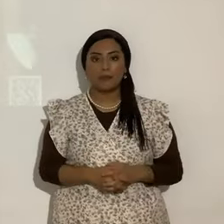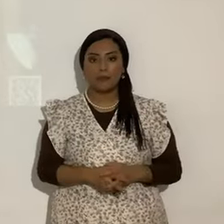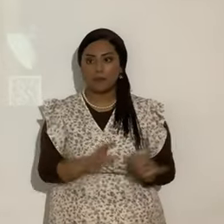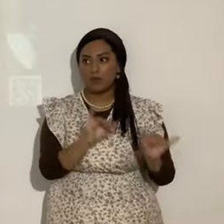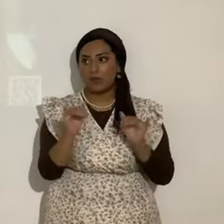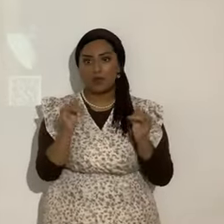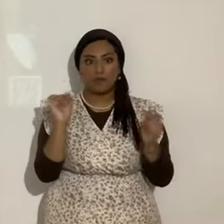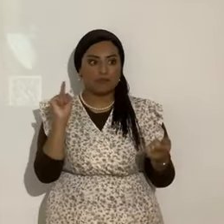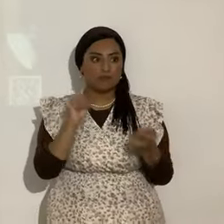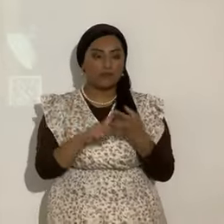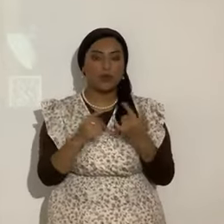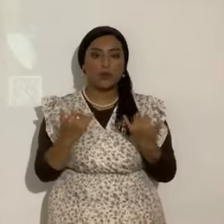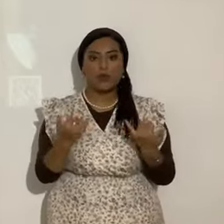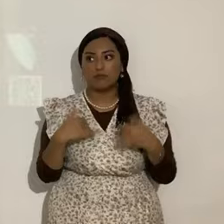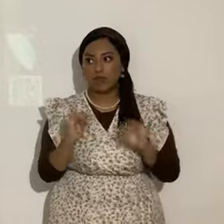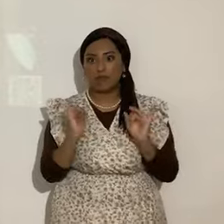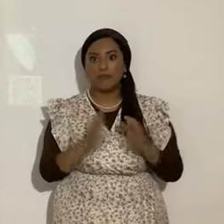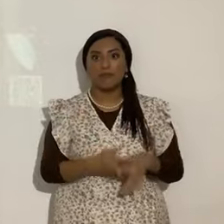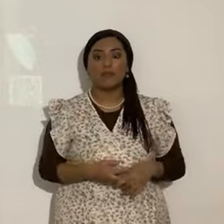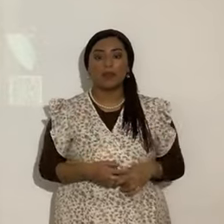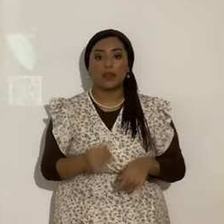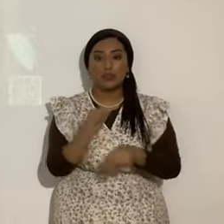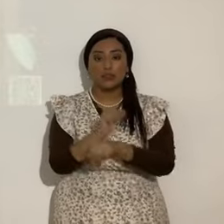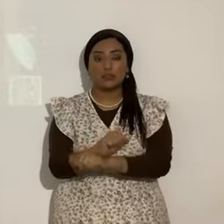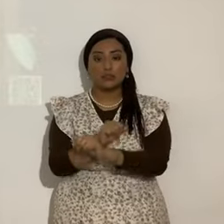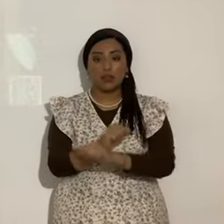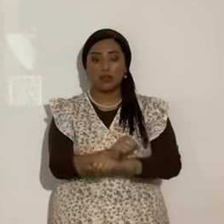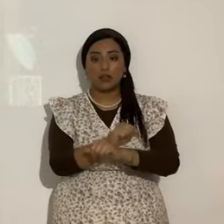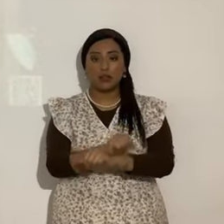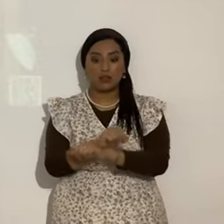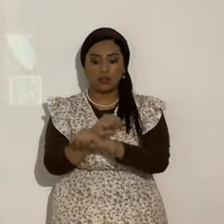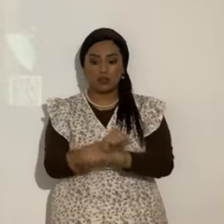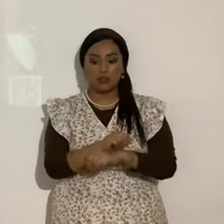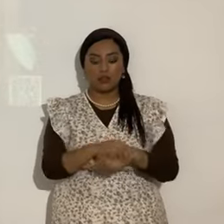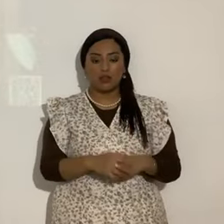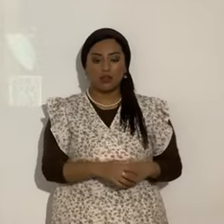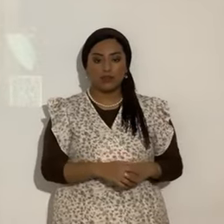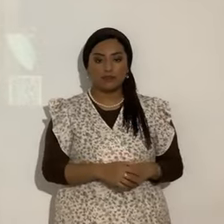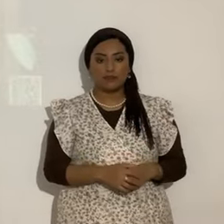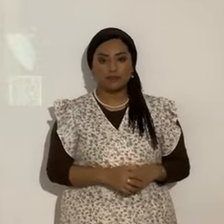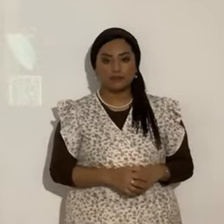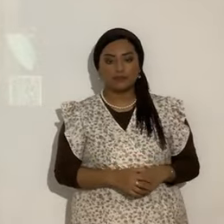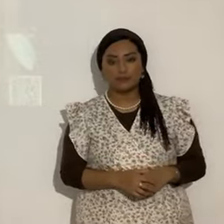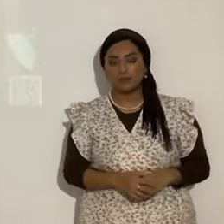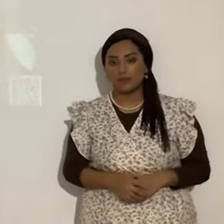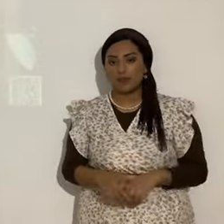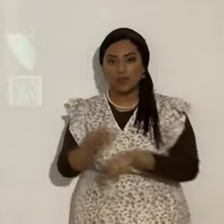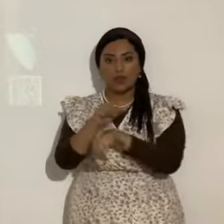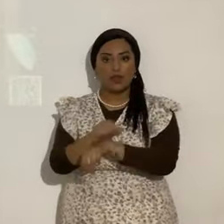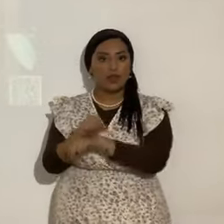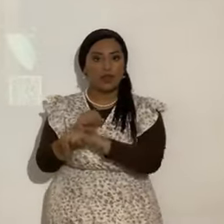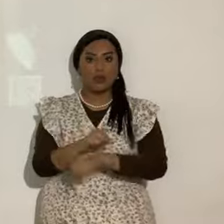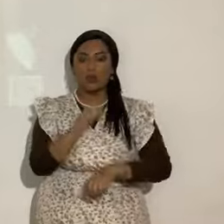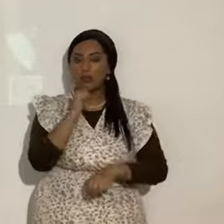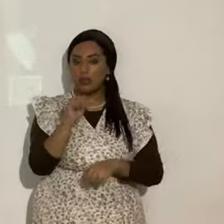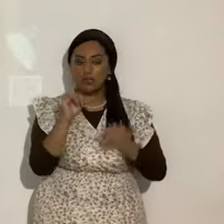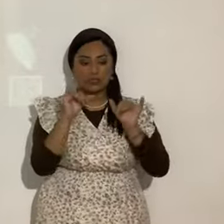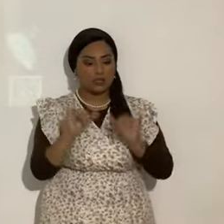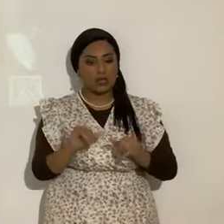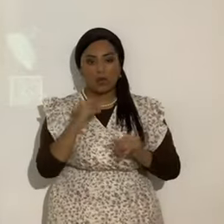¿Sí? Entonces los esclavos. ¿Sí? Y el esclavo no queda en la casa para siempre.